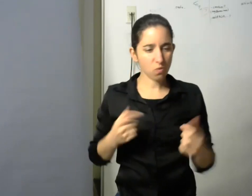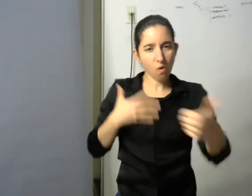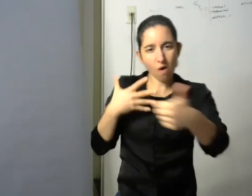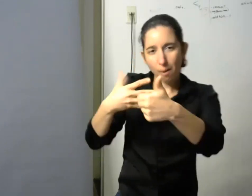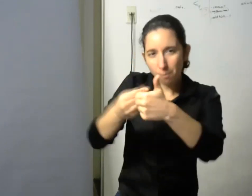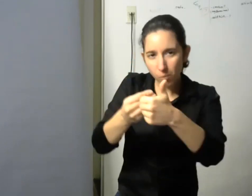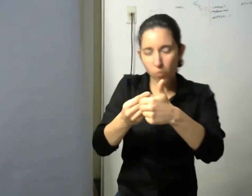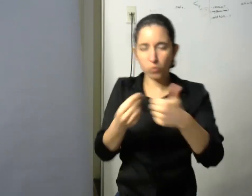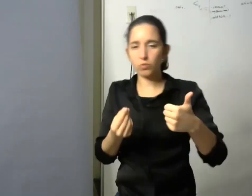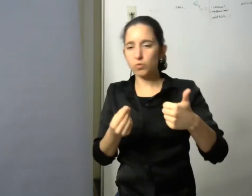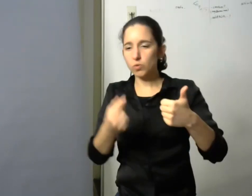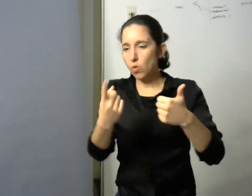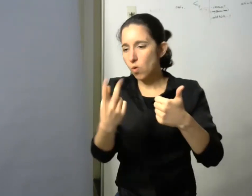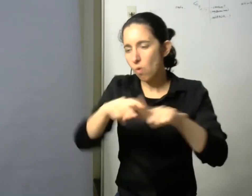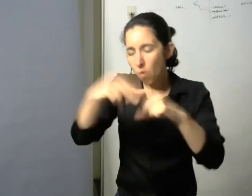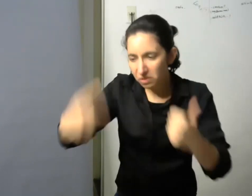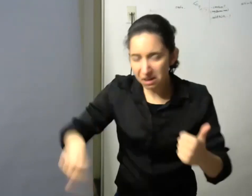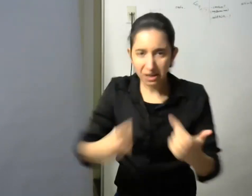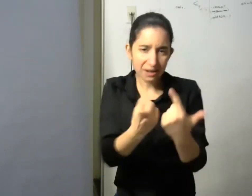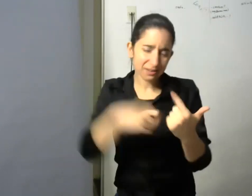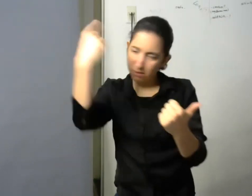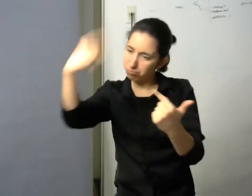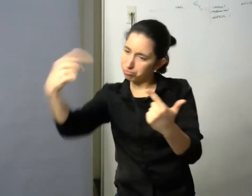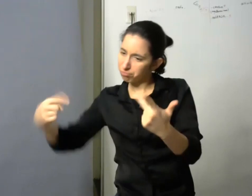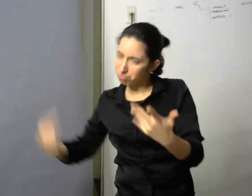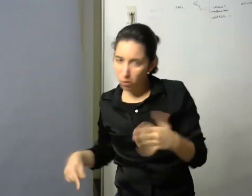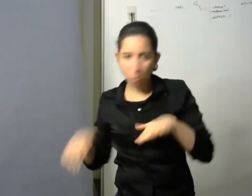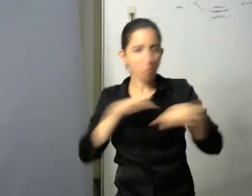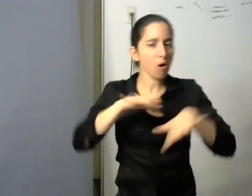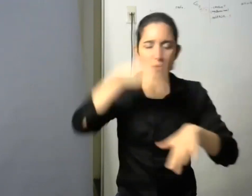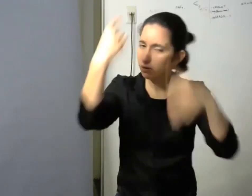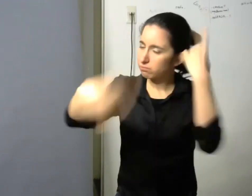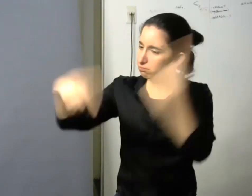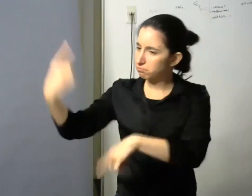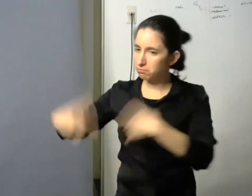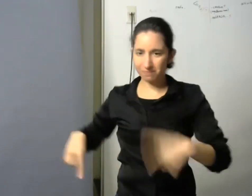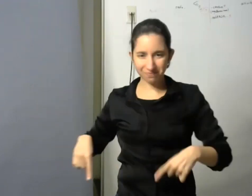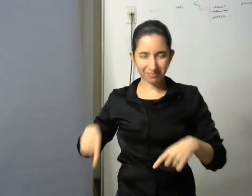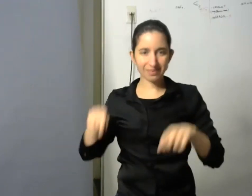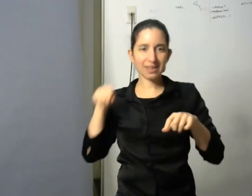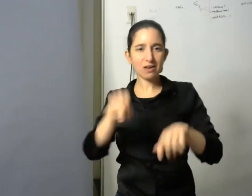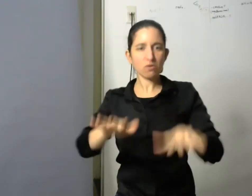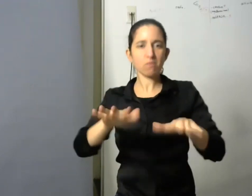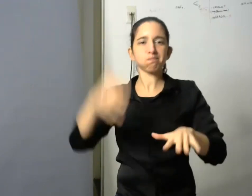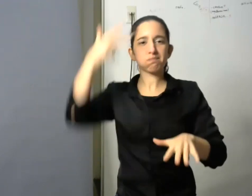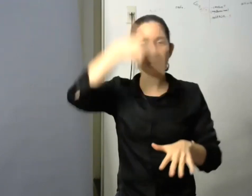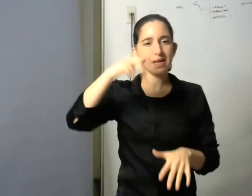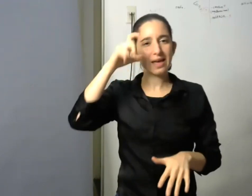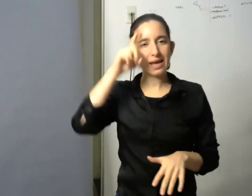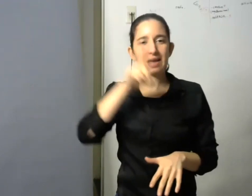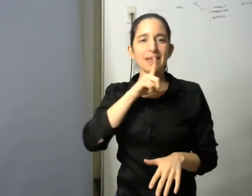distinta manera y a partir de considerar esa heterogeneidad también podemos pensar en la necesidad de